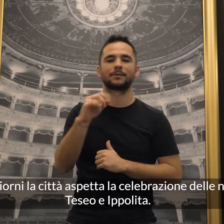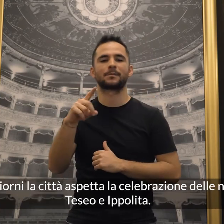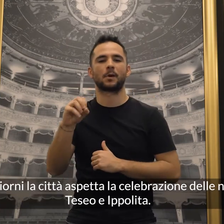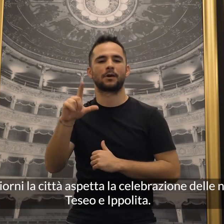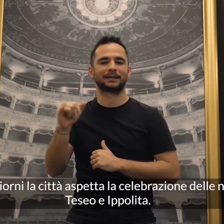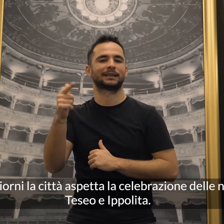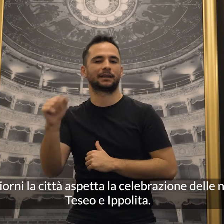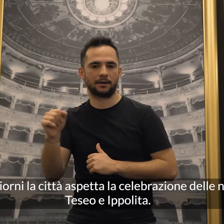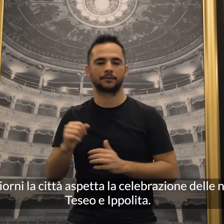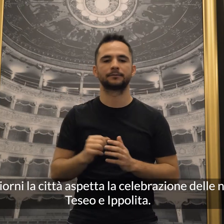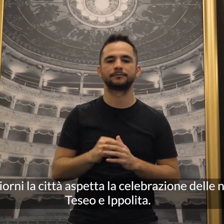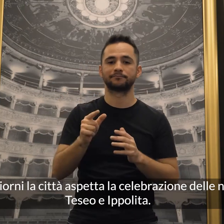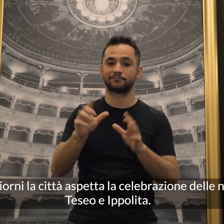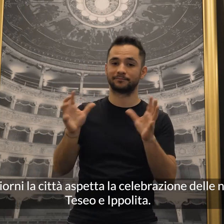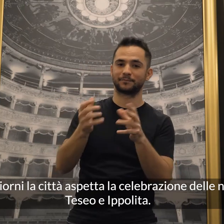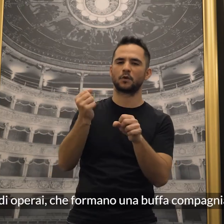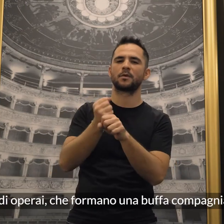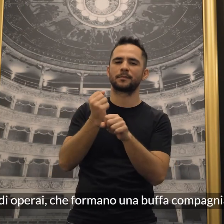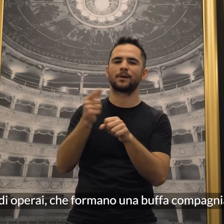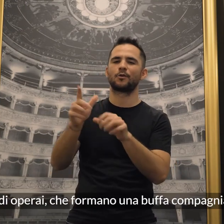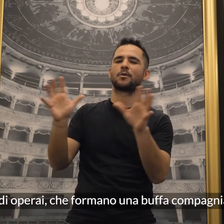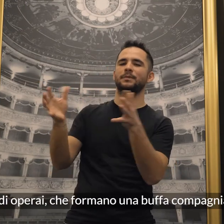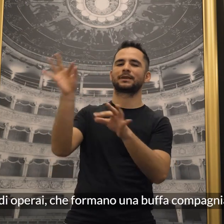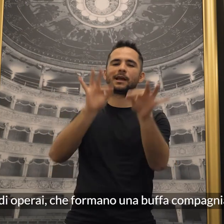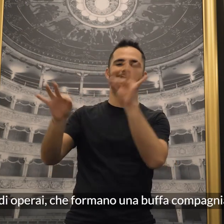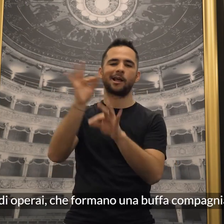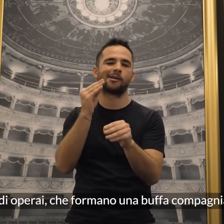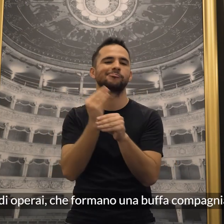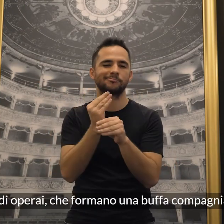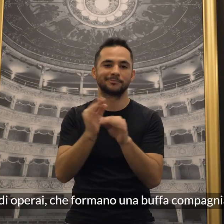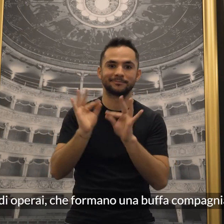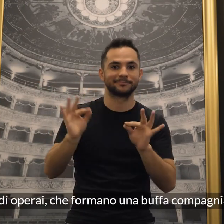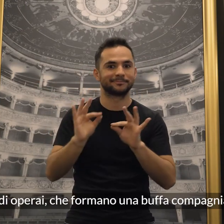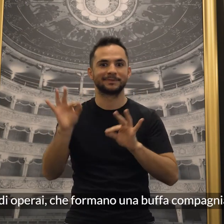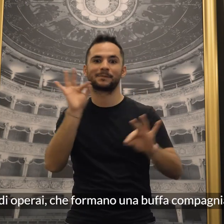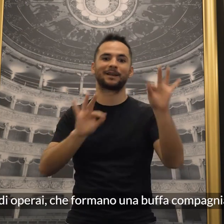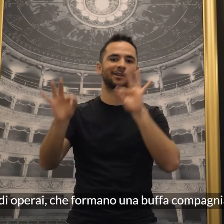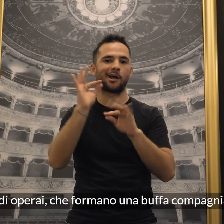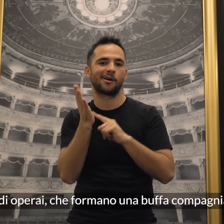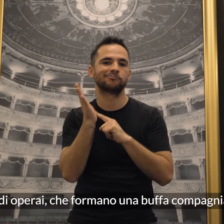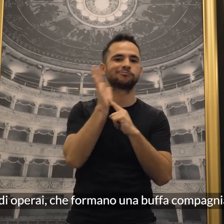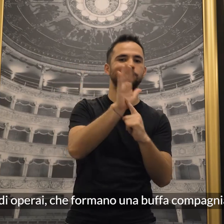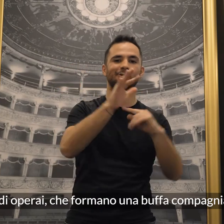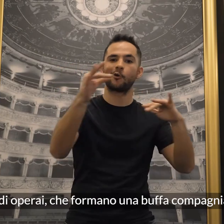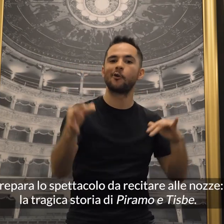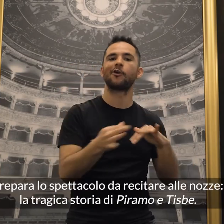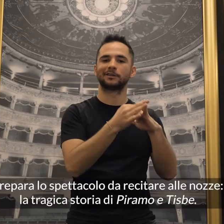nozze di Teseo e Ippolita. Un gruppo di operai, che formano una buffa compagnia teatrale, prepara lo